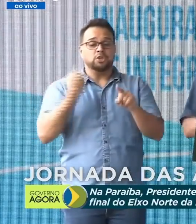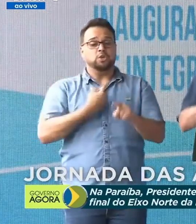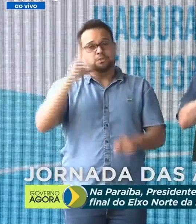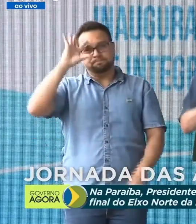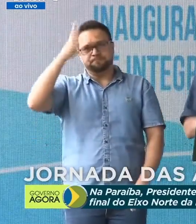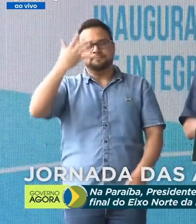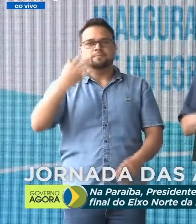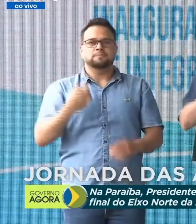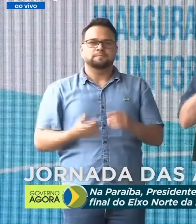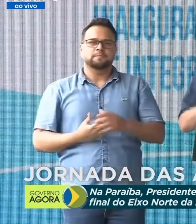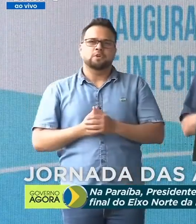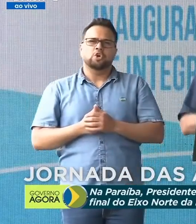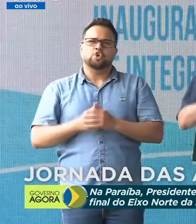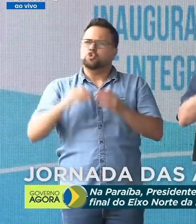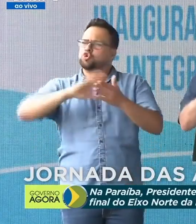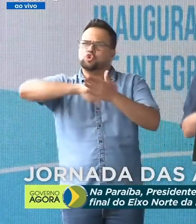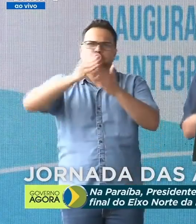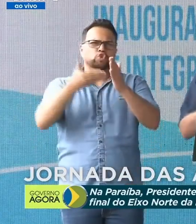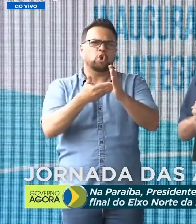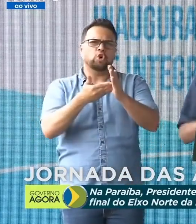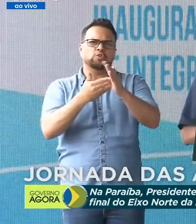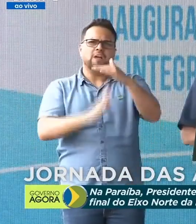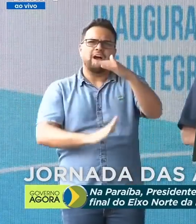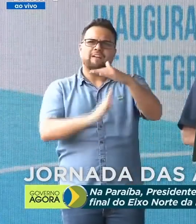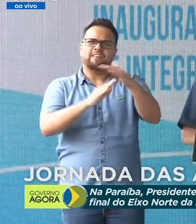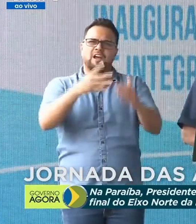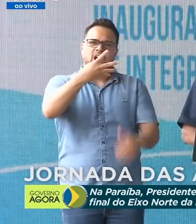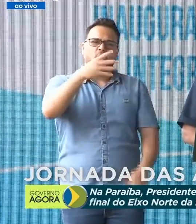Passar todos para, no mínimo, R 400.